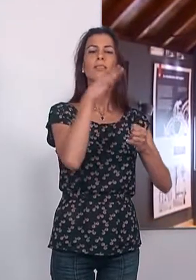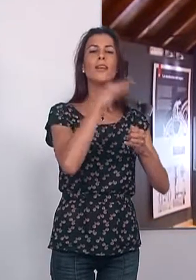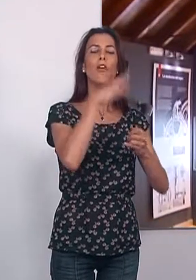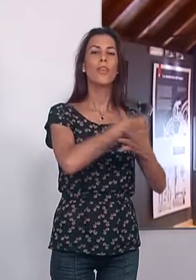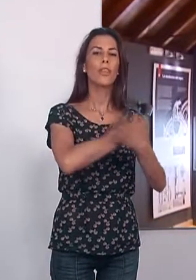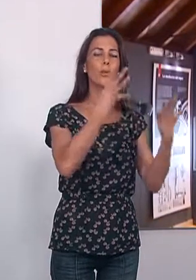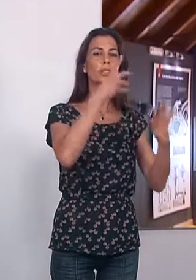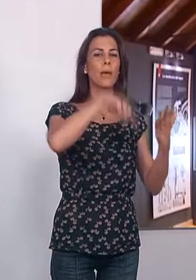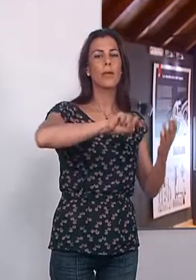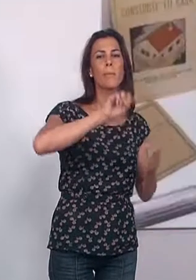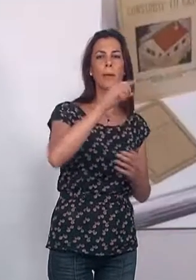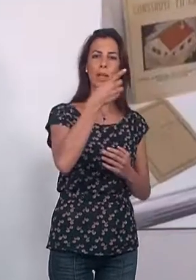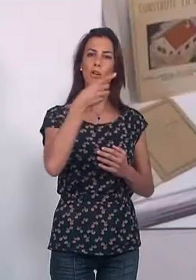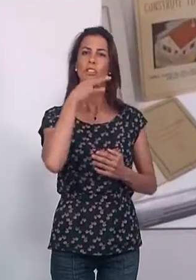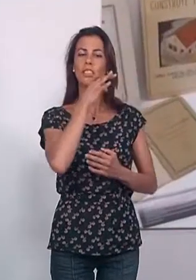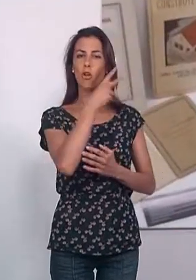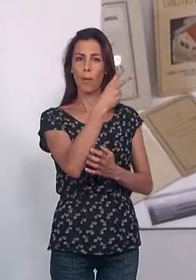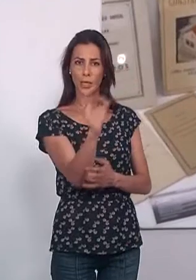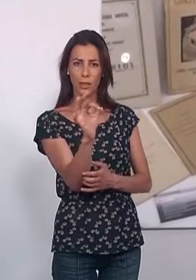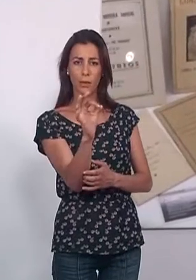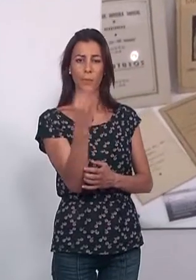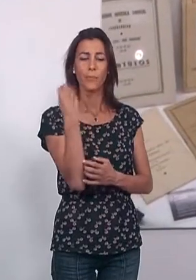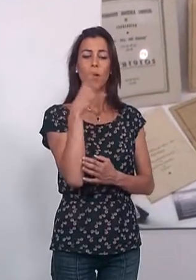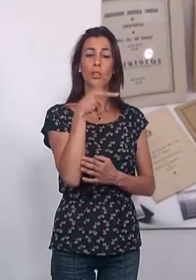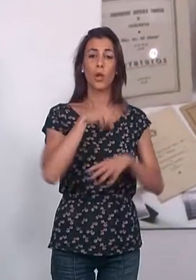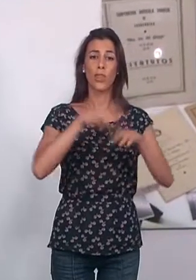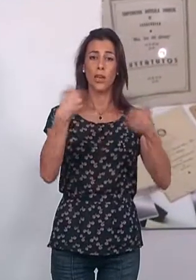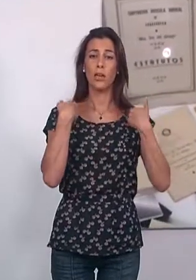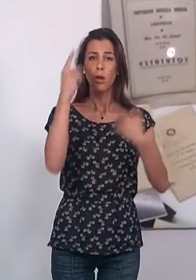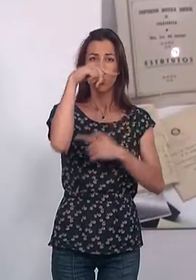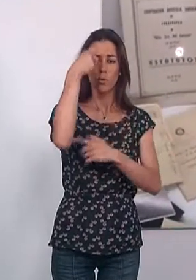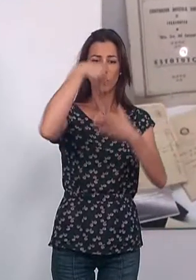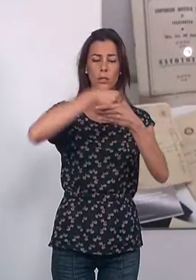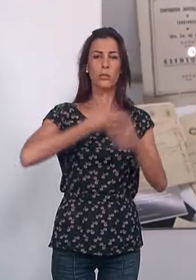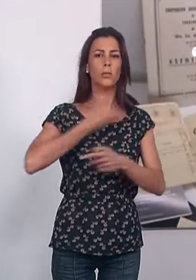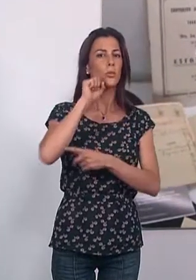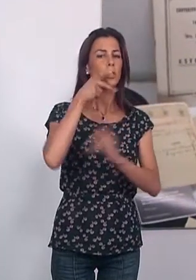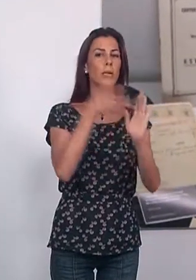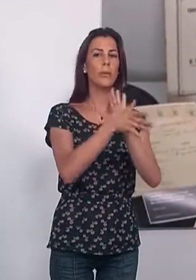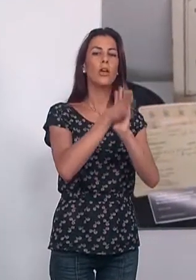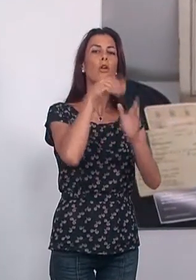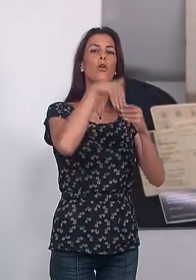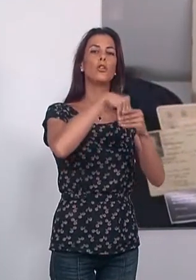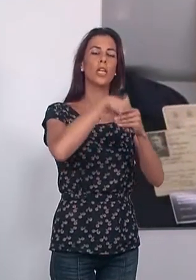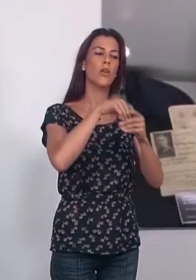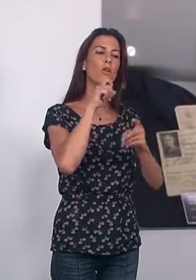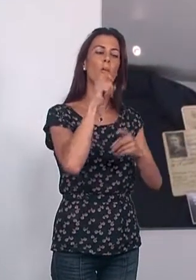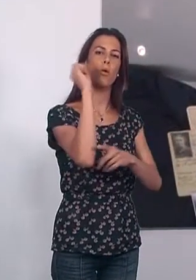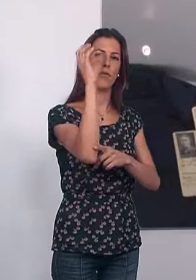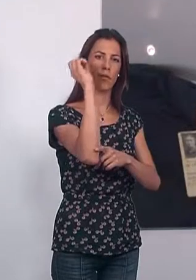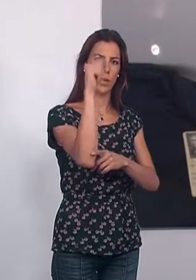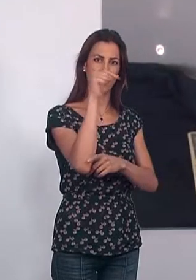XIX y primeras del XX. La Edil de Cultura del Ayuntamiento Motrileño explicó el contenido de la